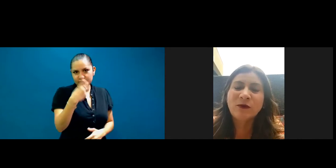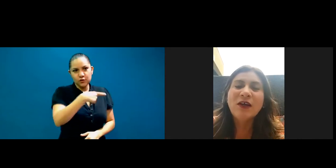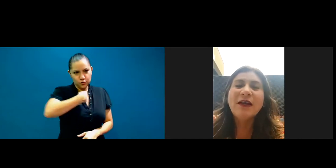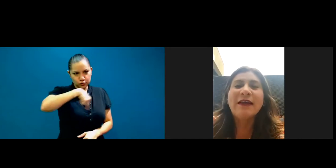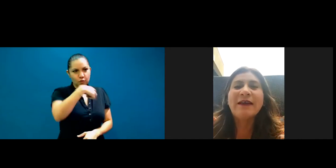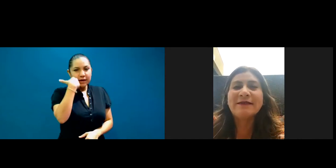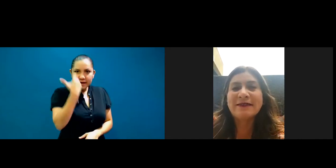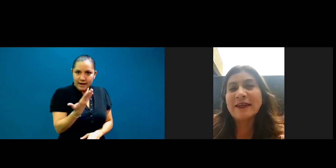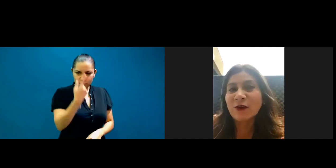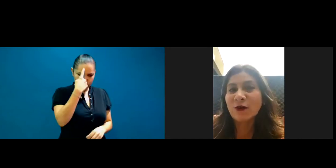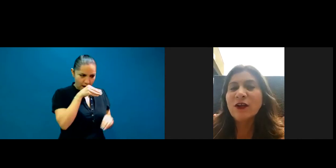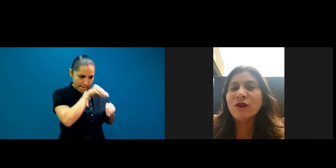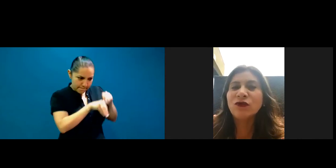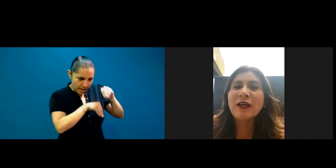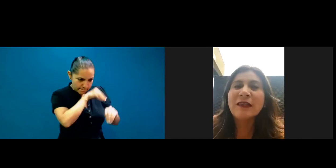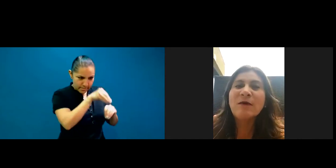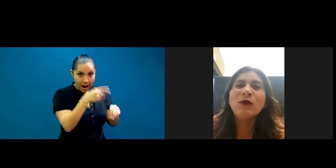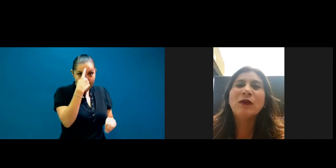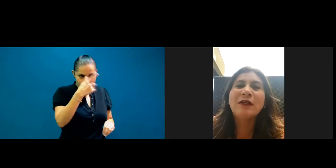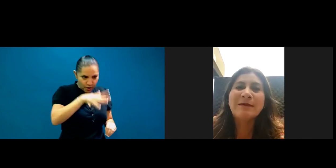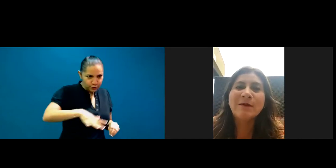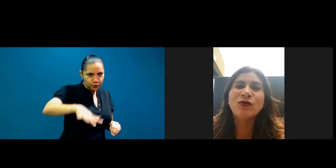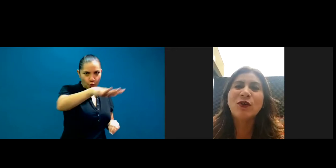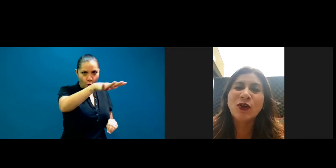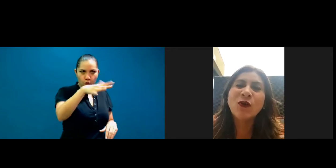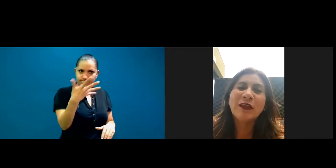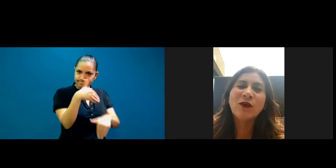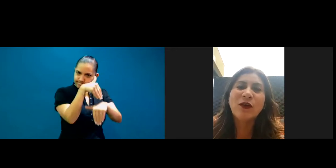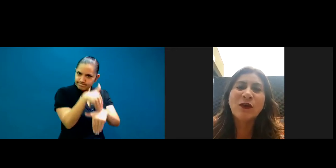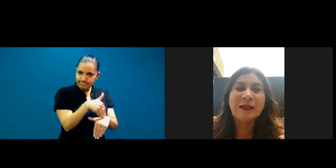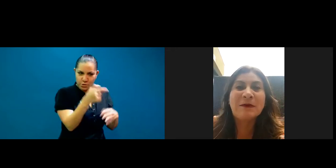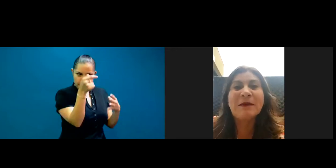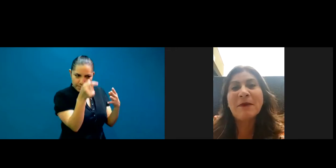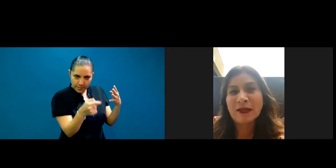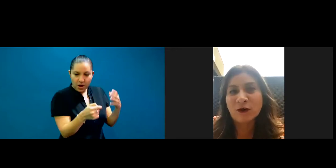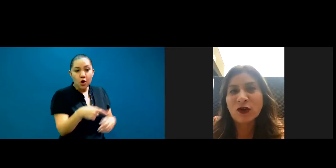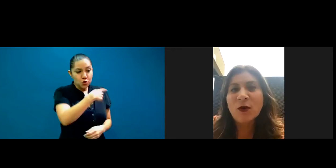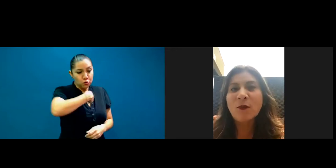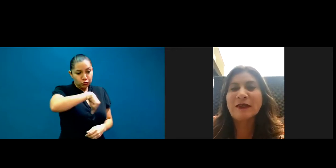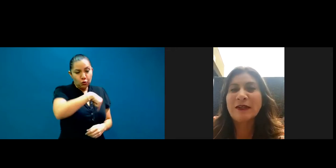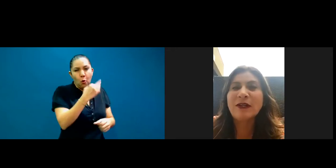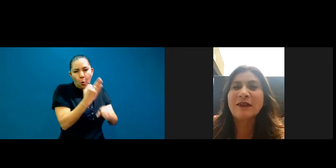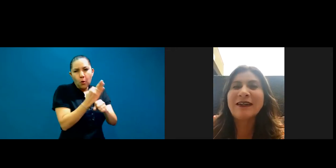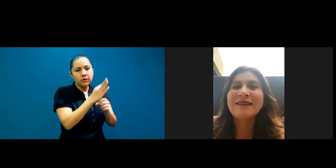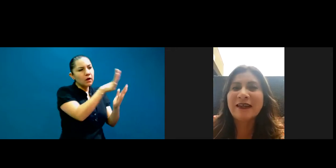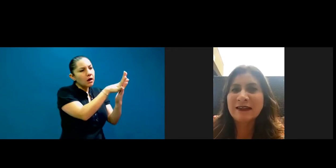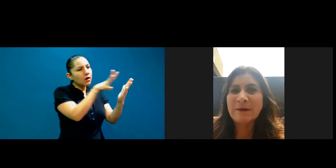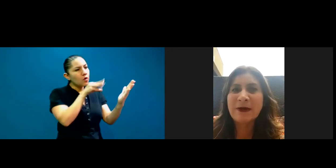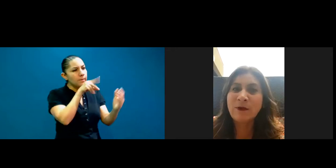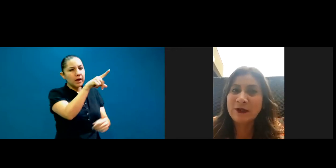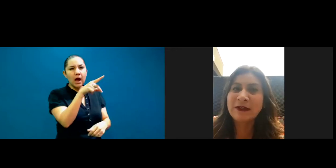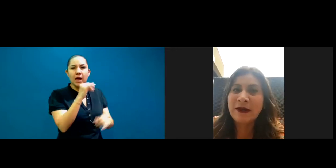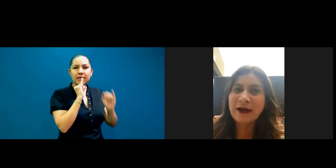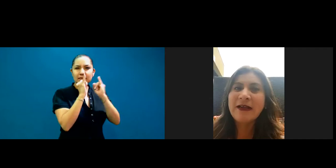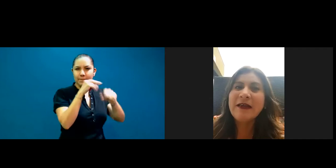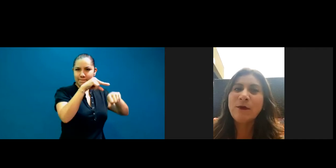seguirlo. Nosotros en este momento utilizamos mucho el código ético de los intérpretes médicos, porque tenemos que tener estándares